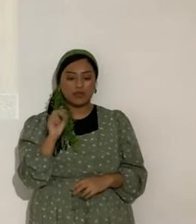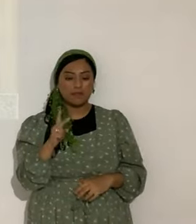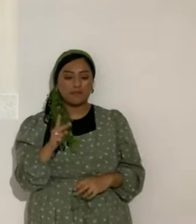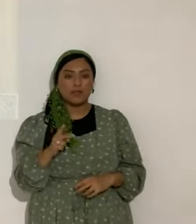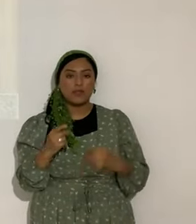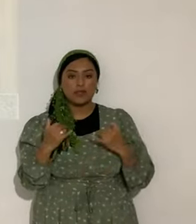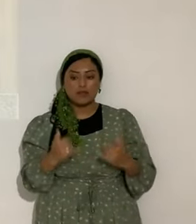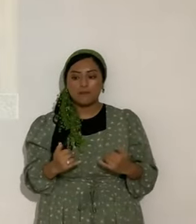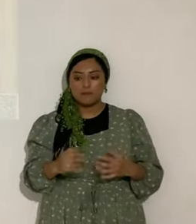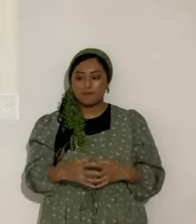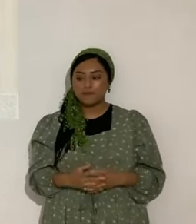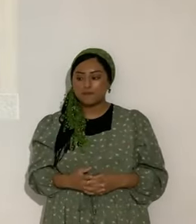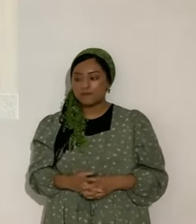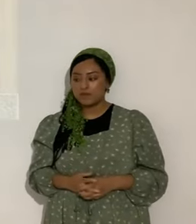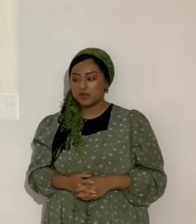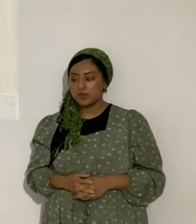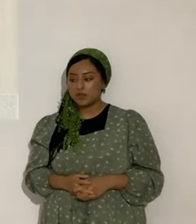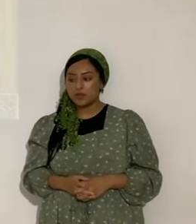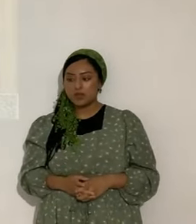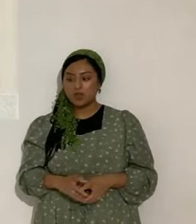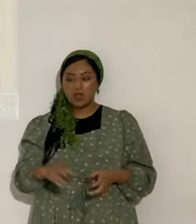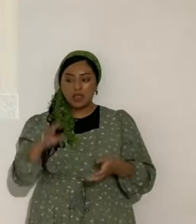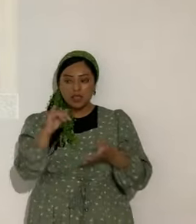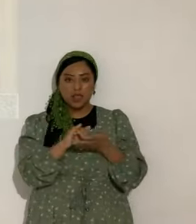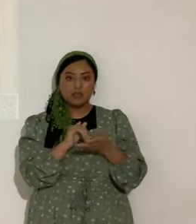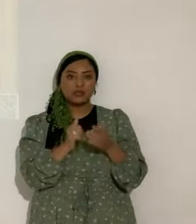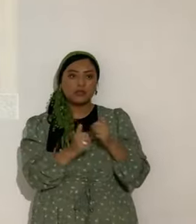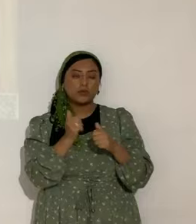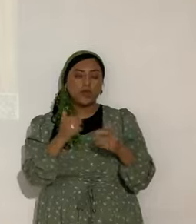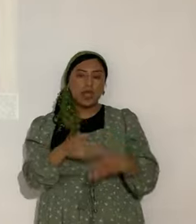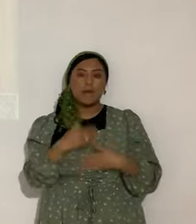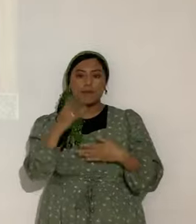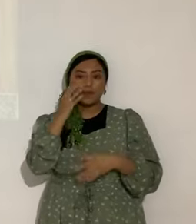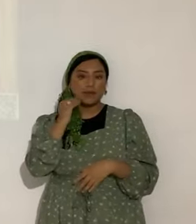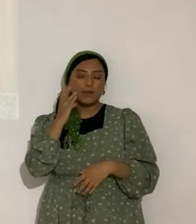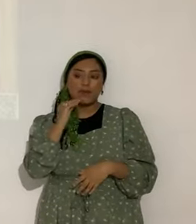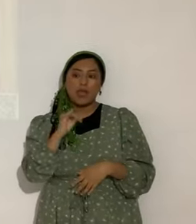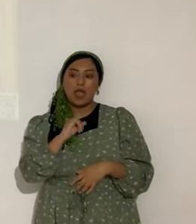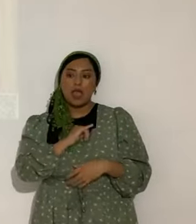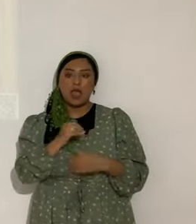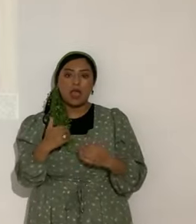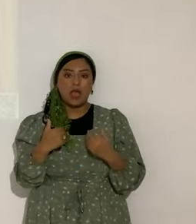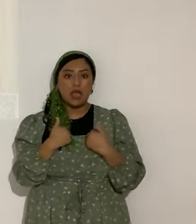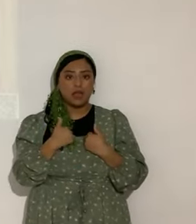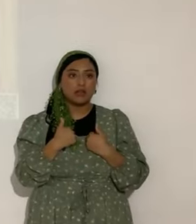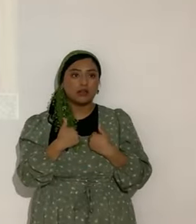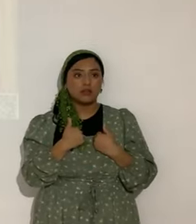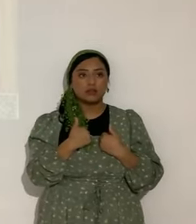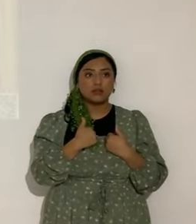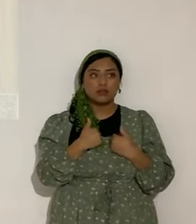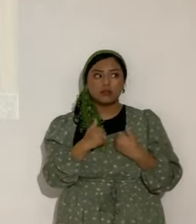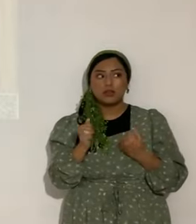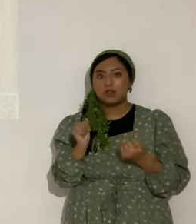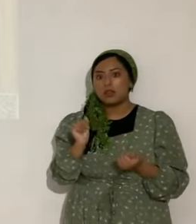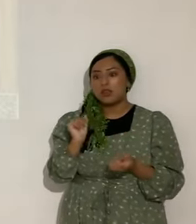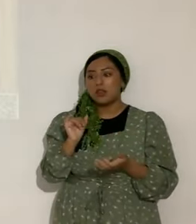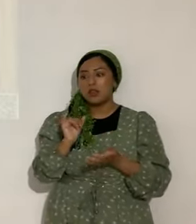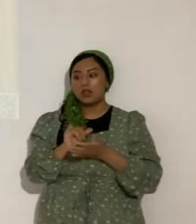Entonces. Esa es la experiencia más feliz que yo he tenido. Que. Que